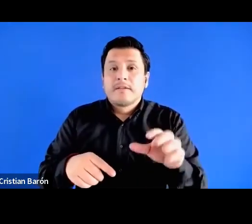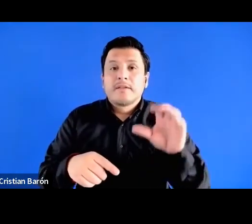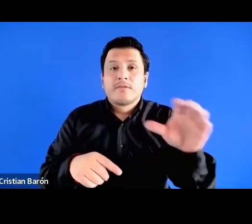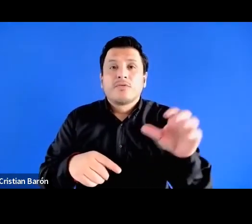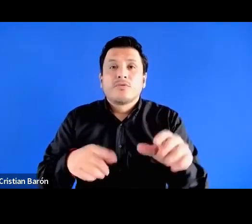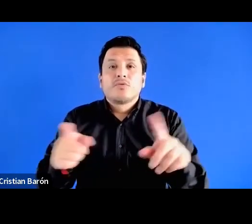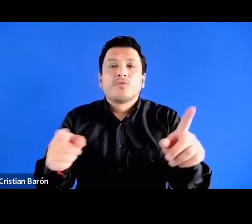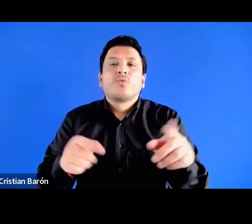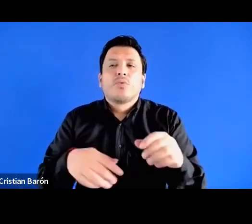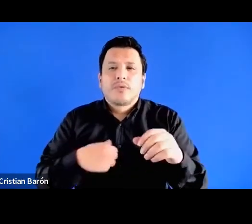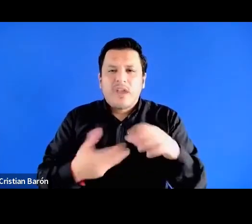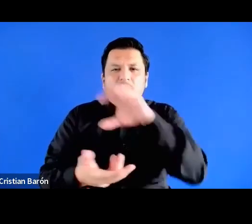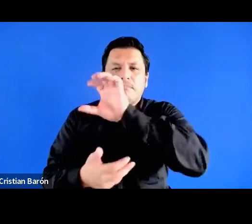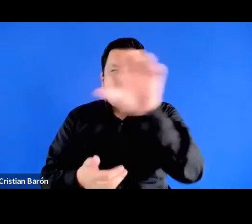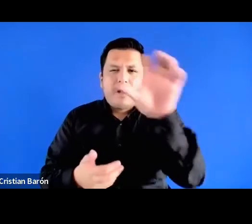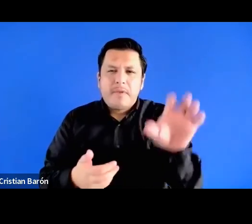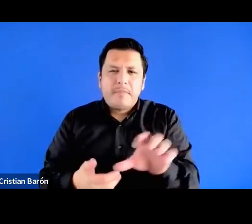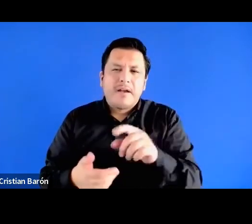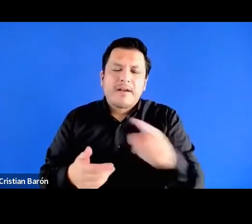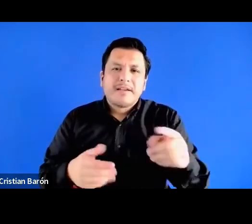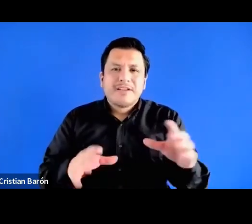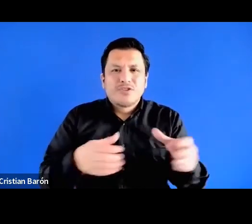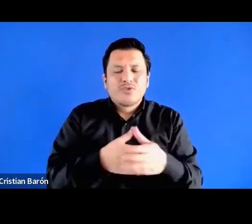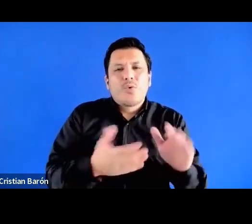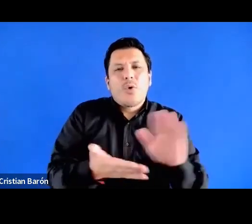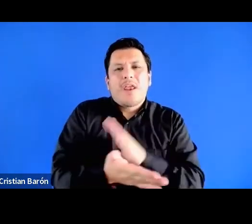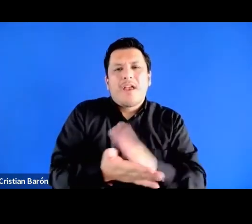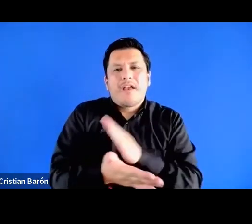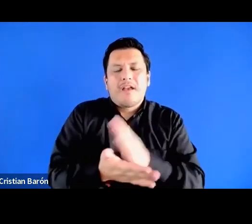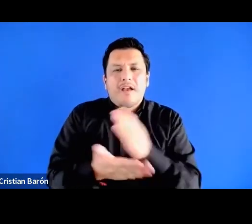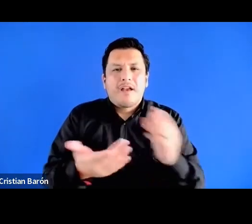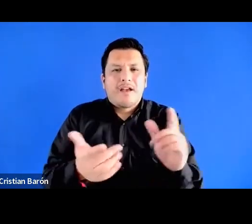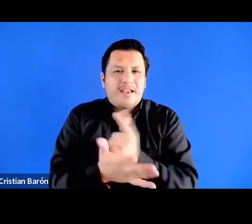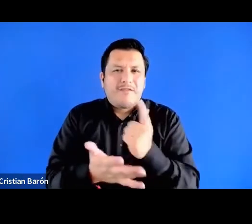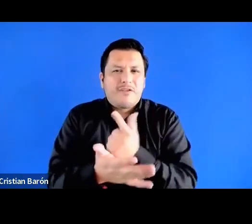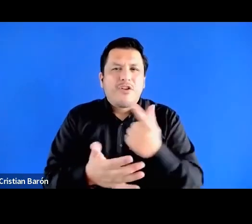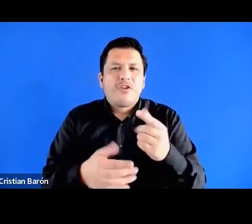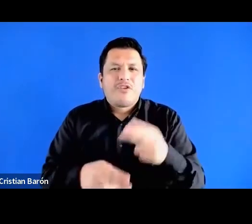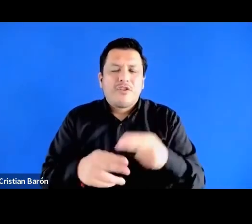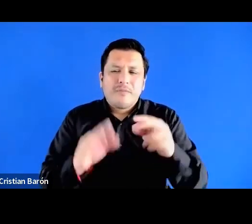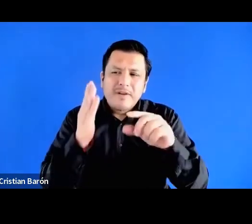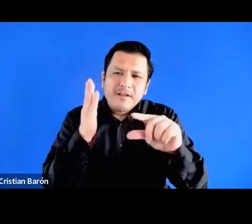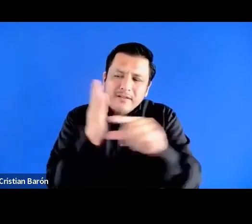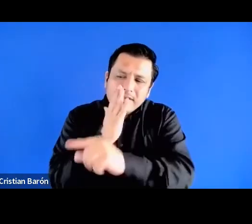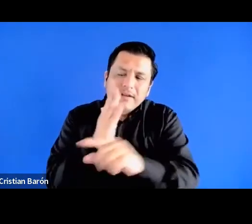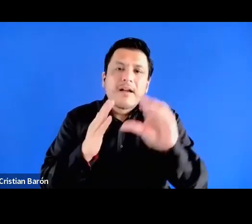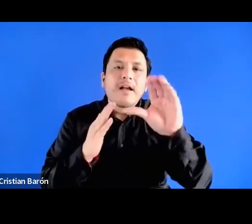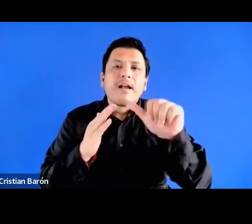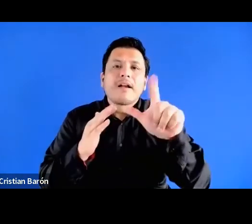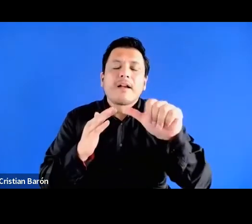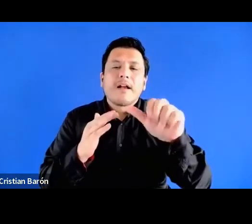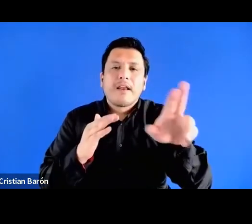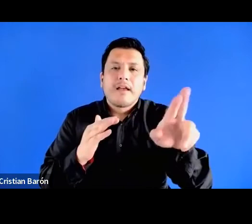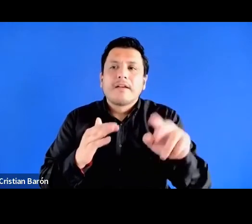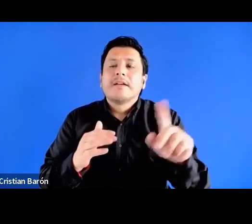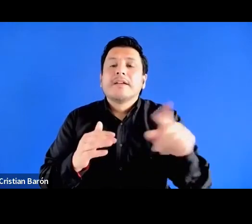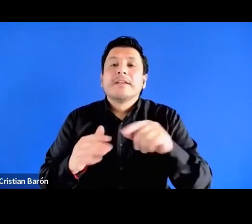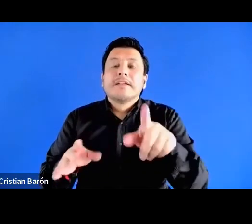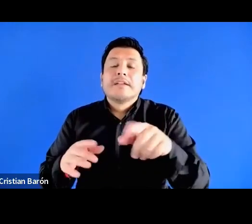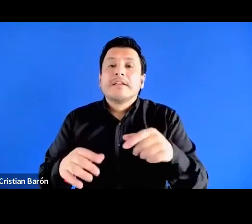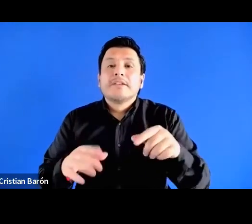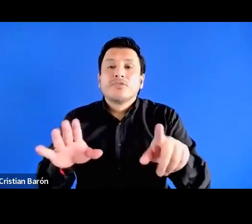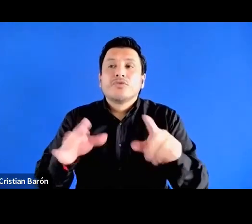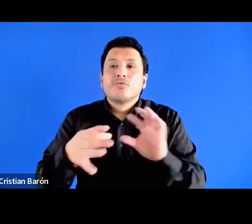tanto en Costa Rica como en Argentina y también en Europa se va a distribuir a través de la Universidad de Bilefe, porque eso es un